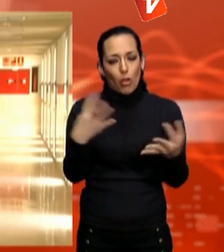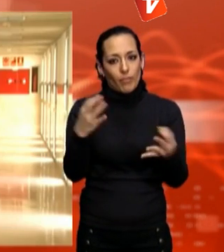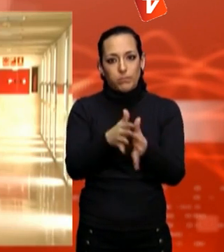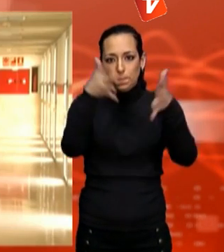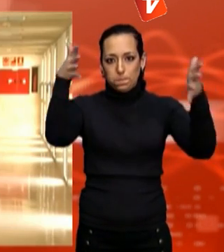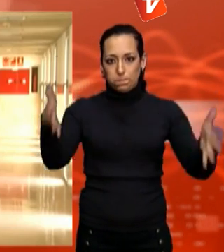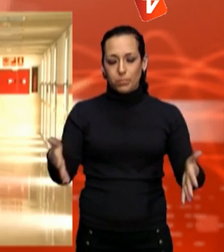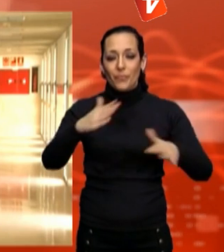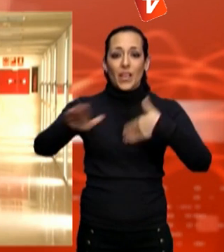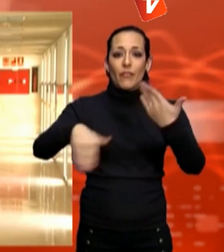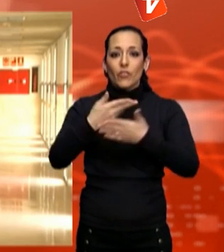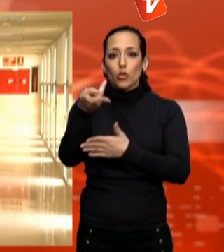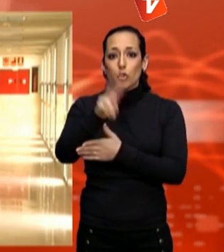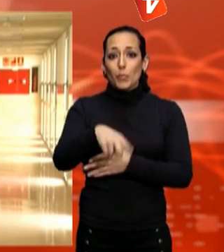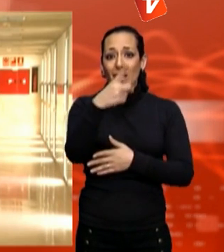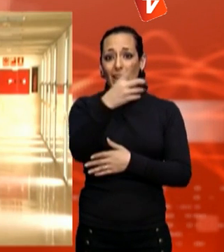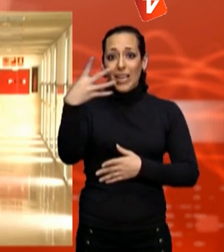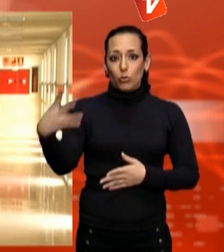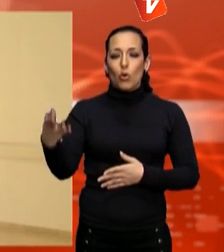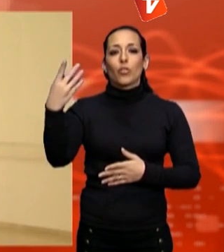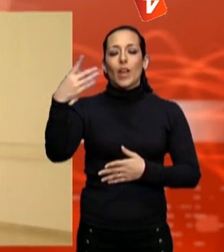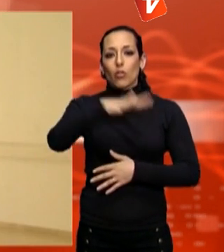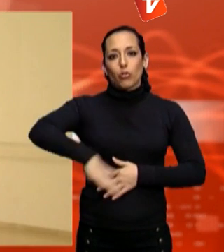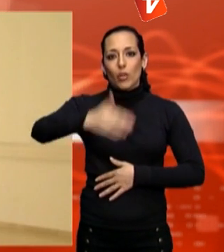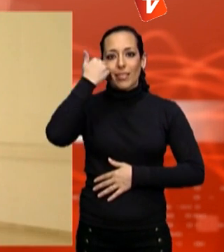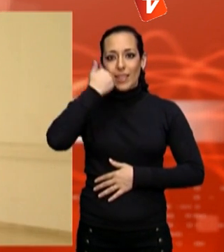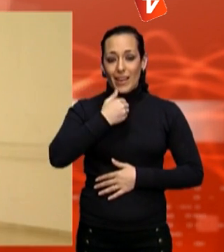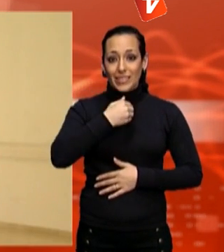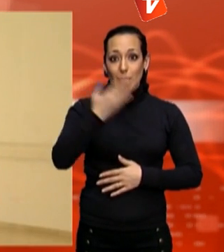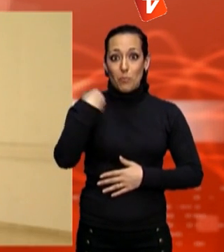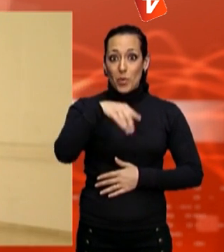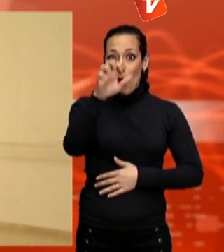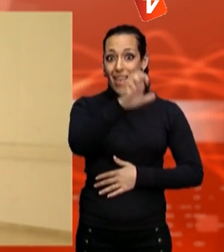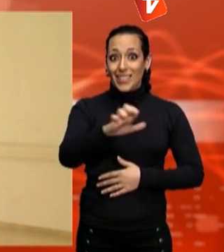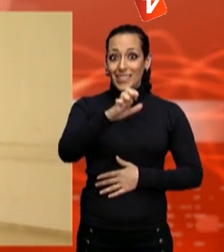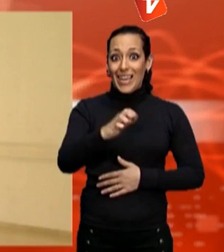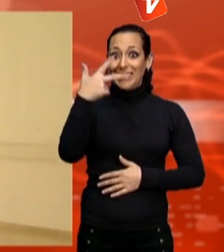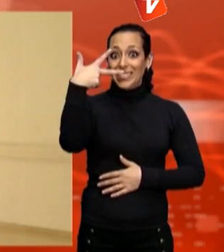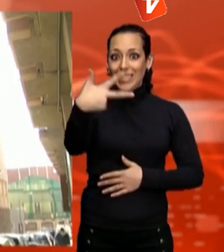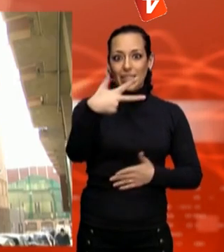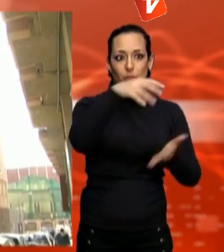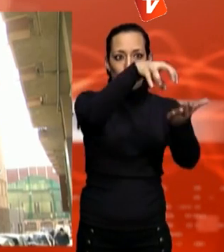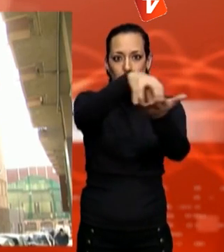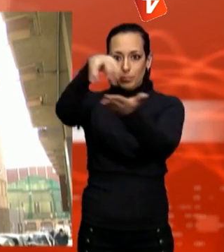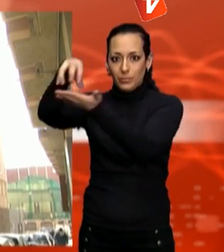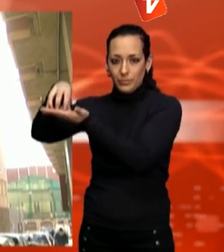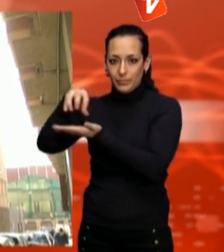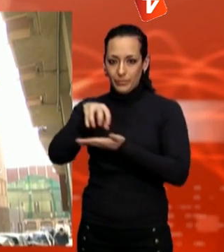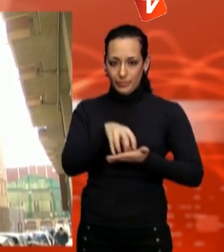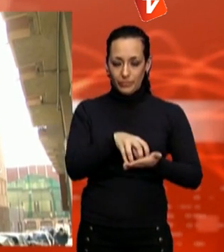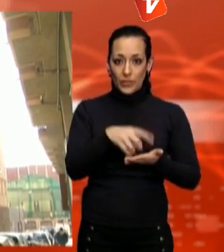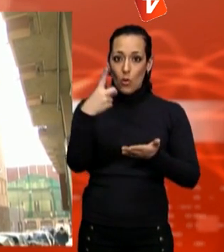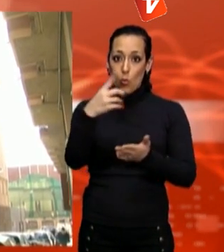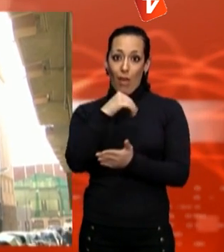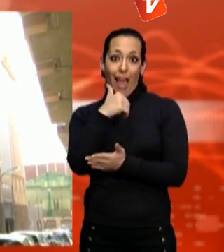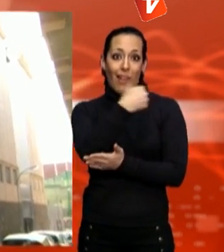a Terrassa tindrà tres espais pràcticament junts. A l'actual se li afegirà un de nou situat també a la Farinera i un tercer en un local